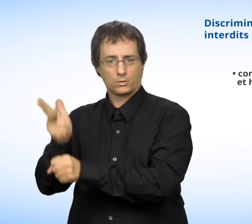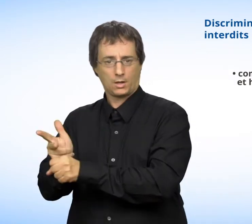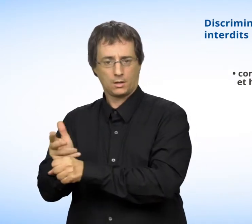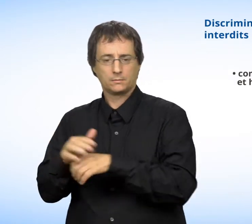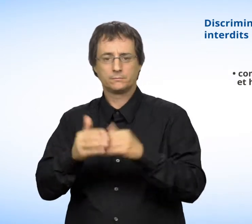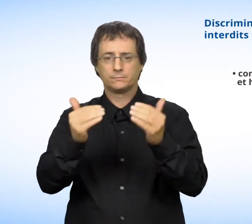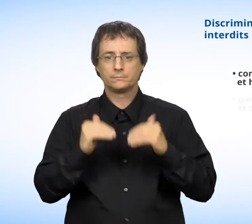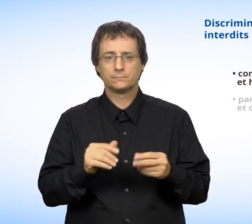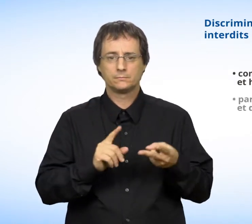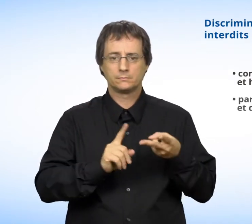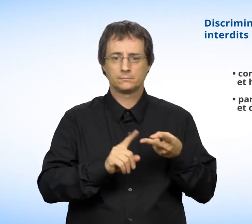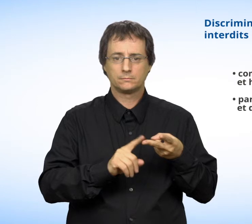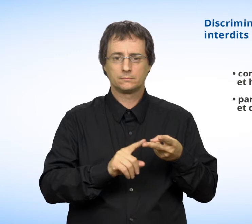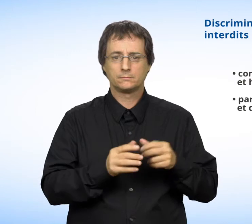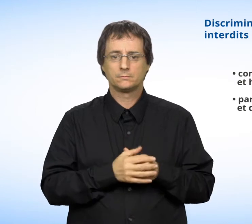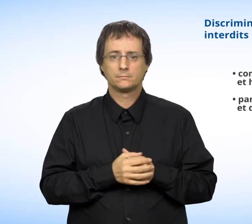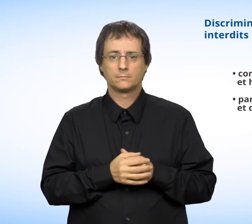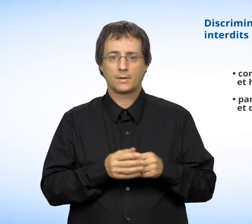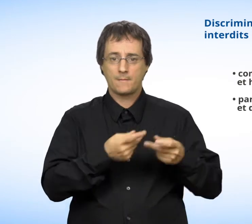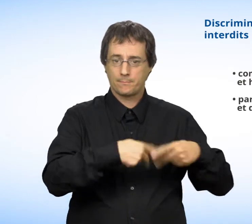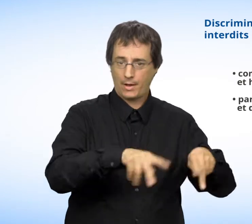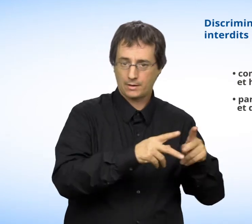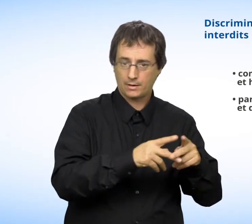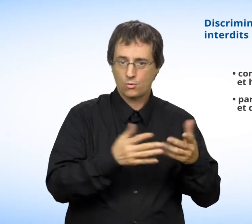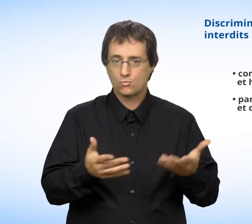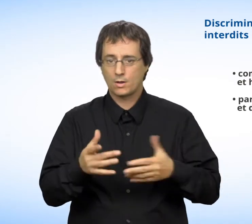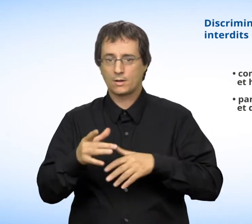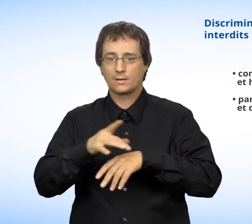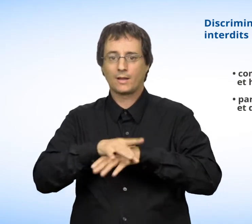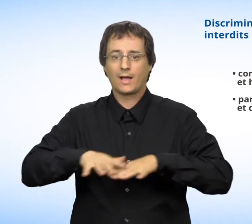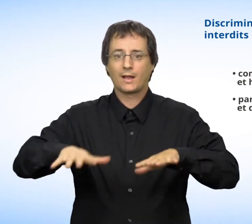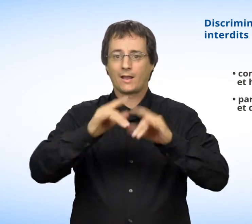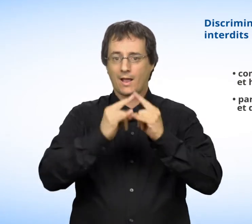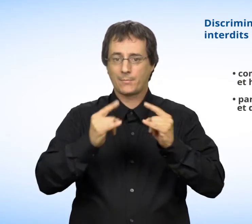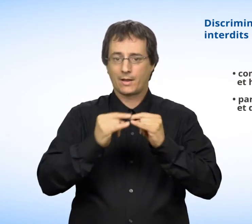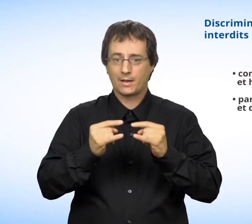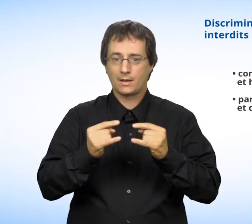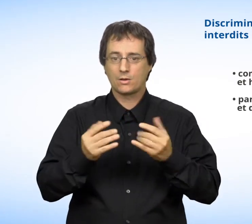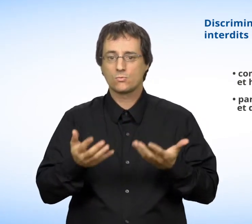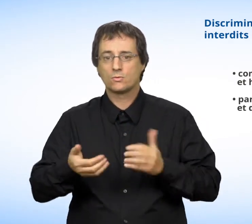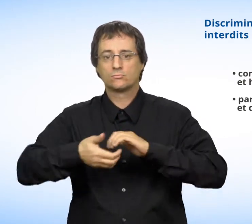les parcs et terrains de camping et de caravanées,